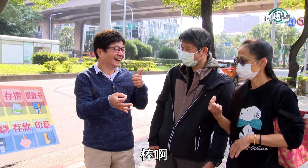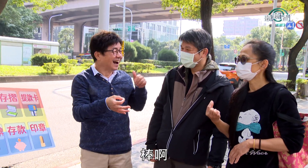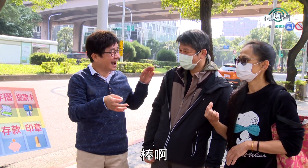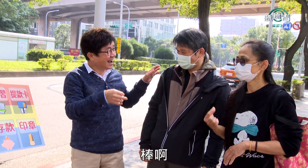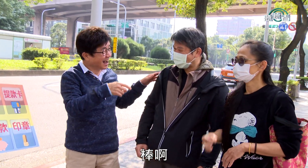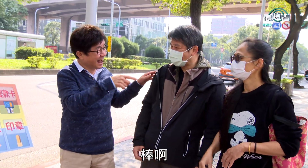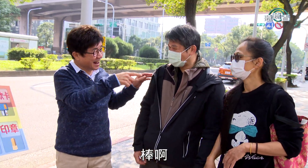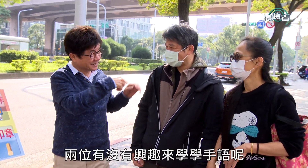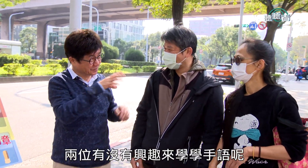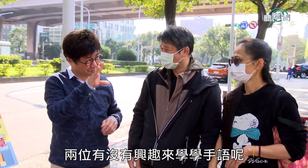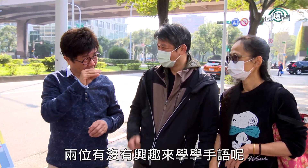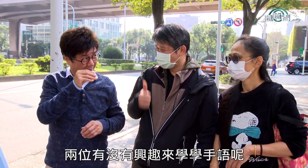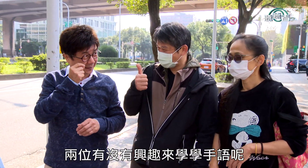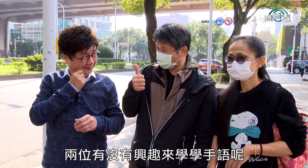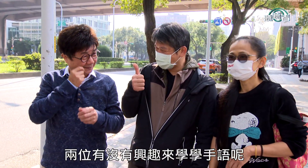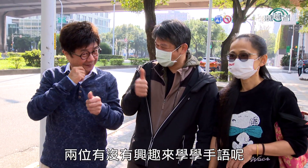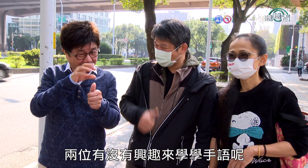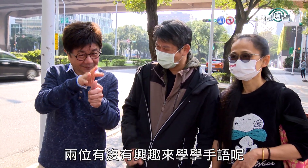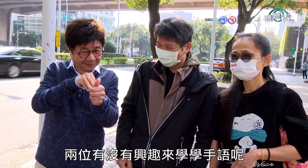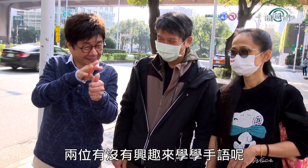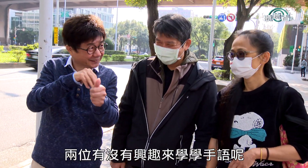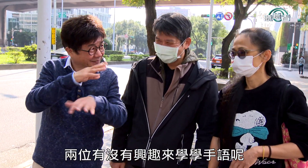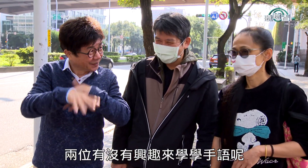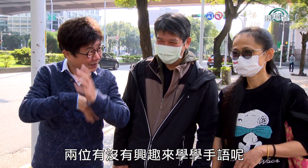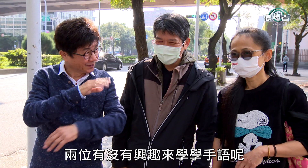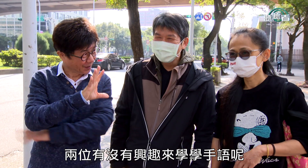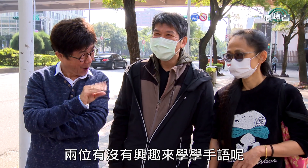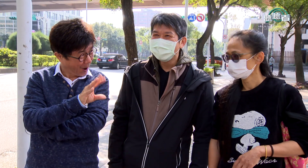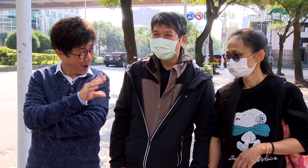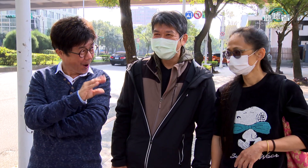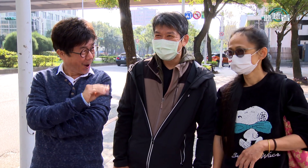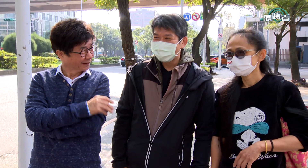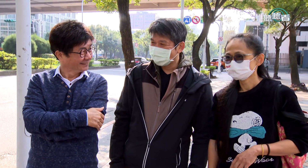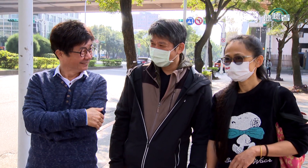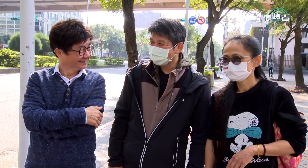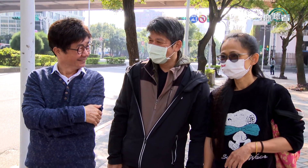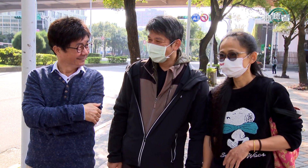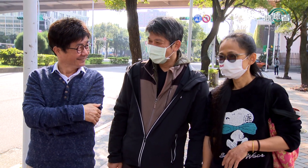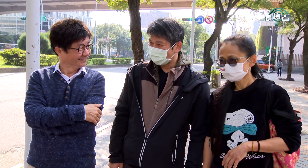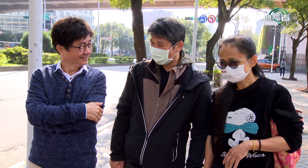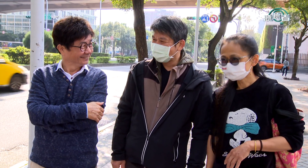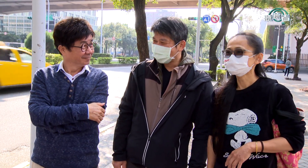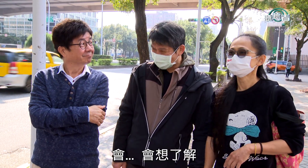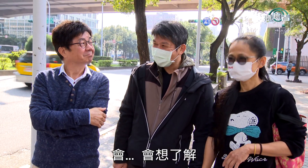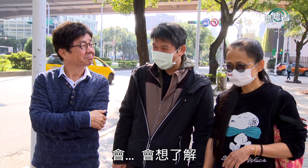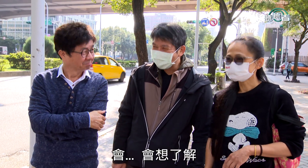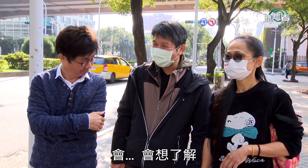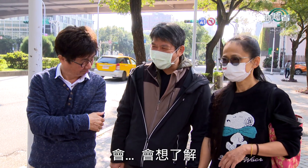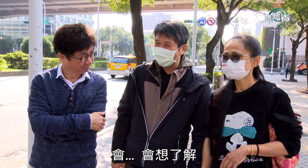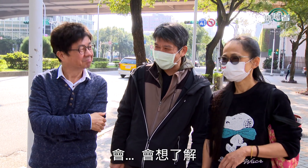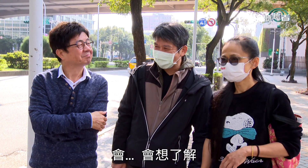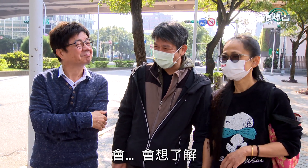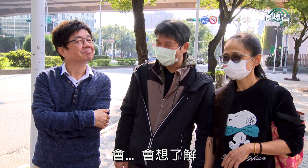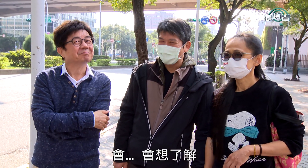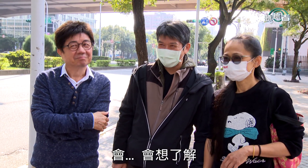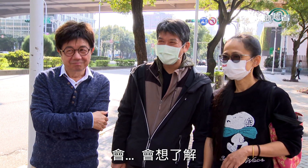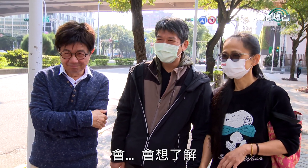啊你看两位有没有兴趣来学学手语呢学手语呢啊会 我也想了解嗯